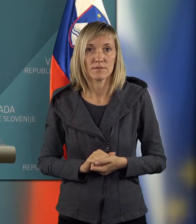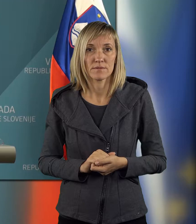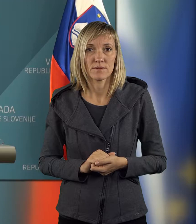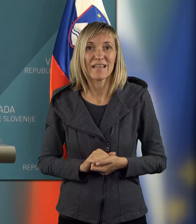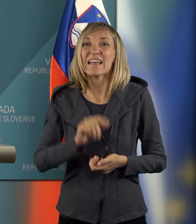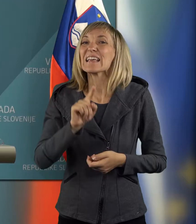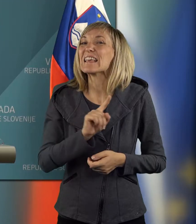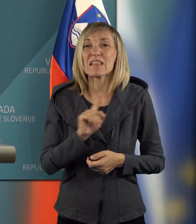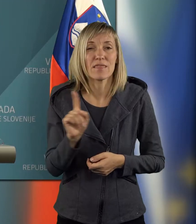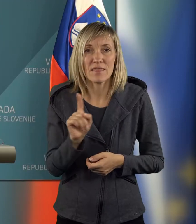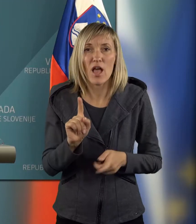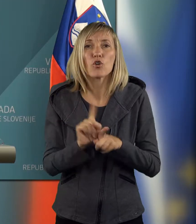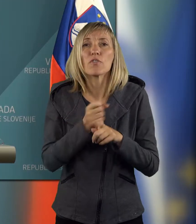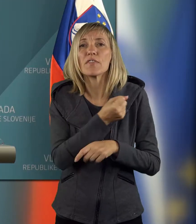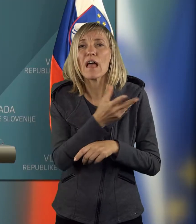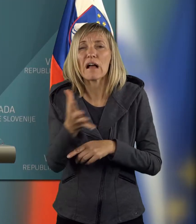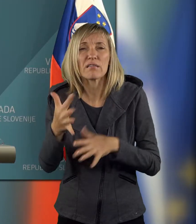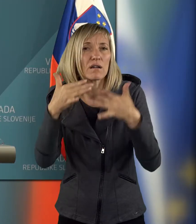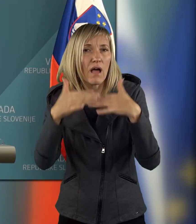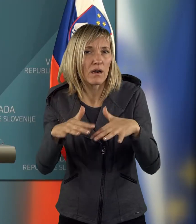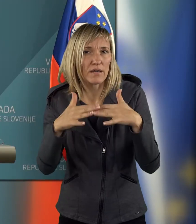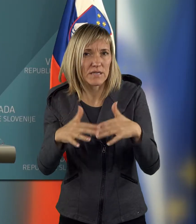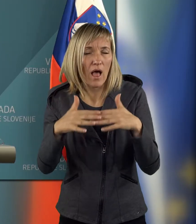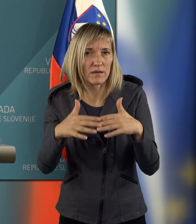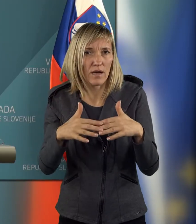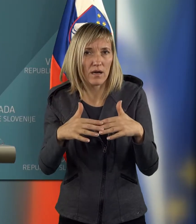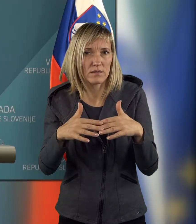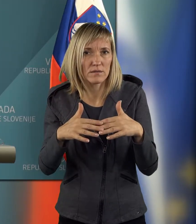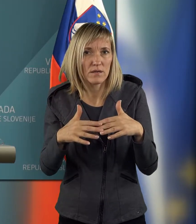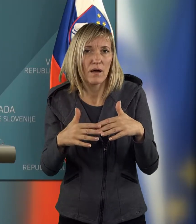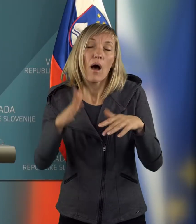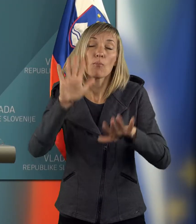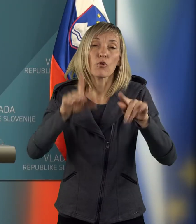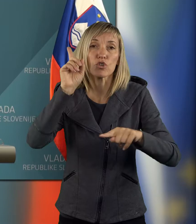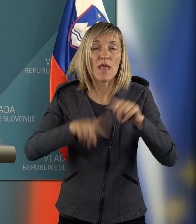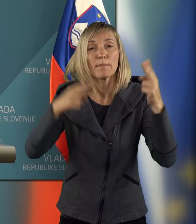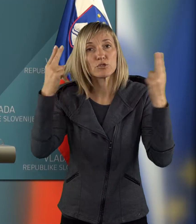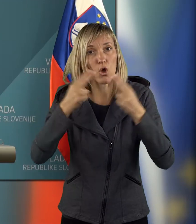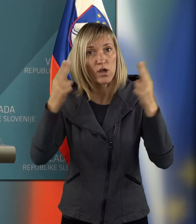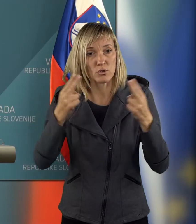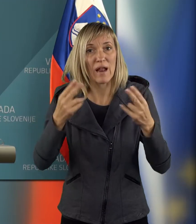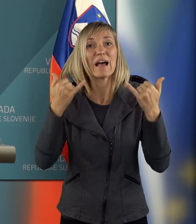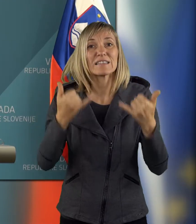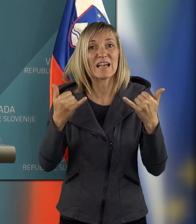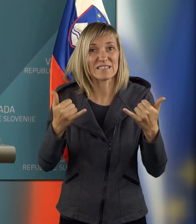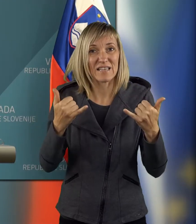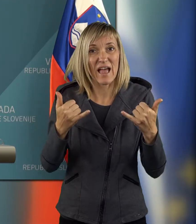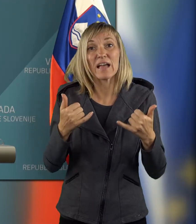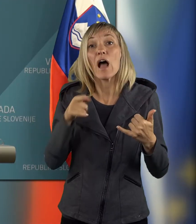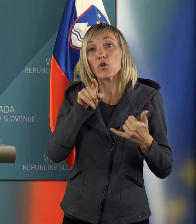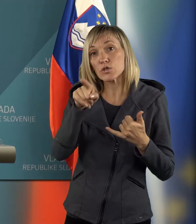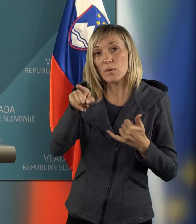to, kakor so nekateri interpretirali ali pa mogoče napačno razumeli, da zdaj s tem, ko